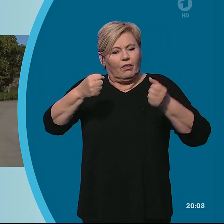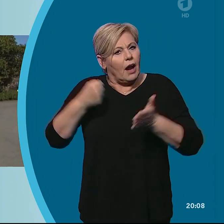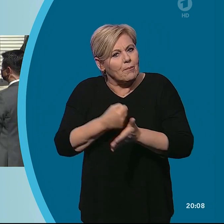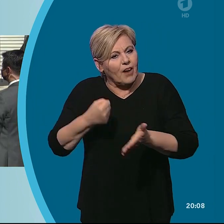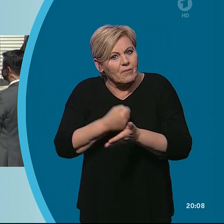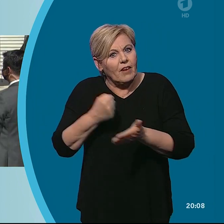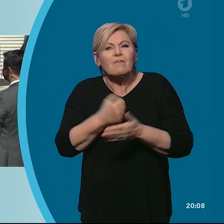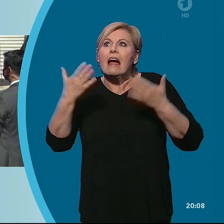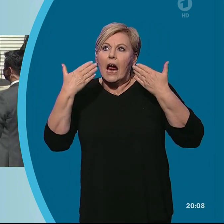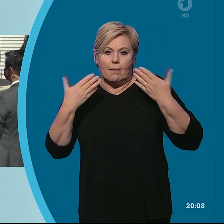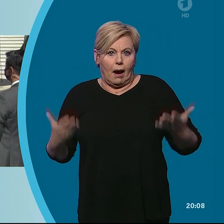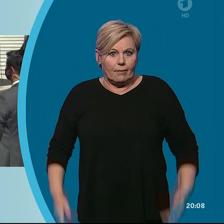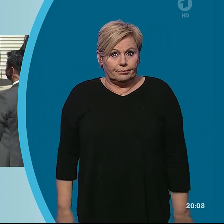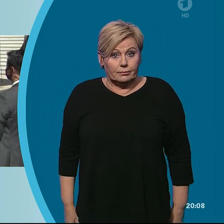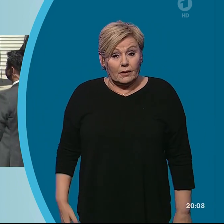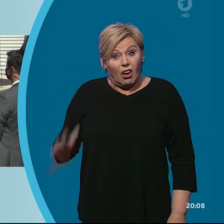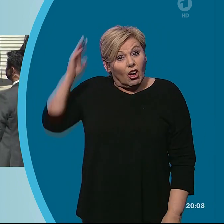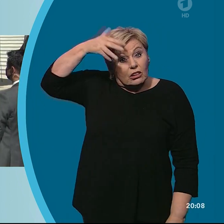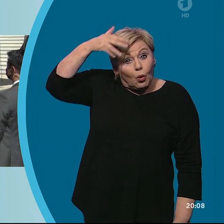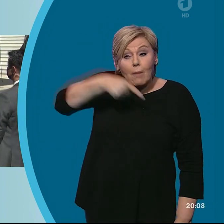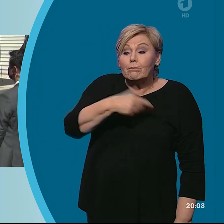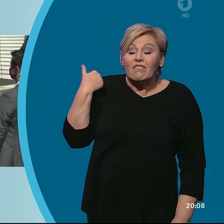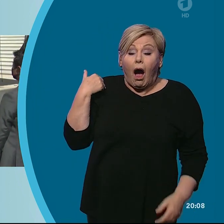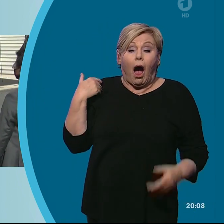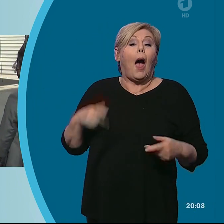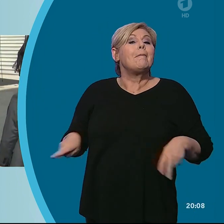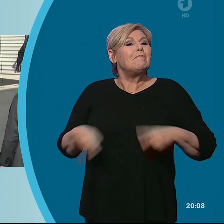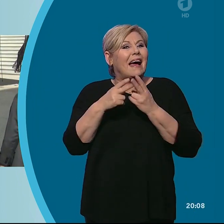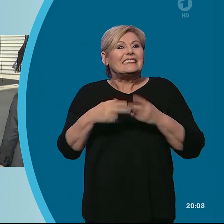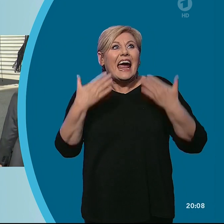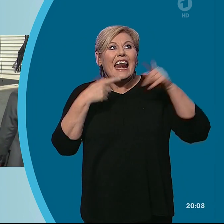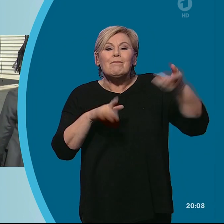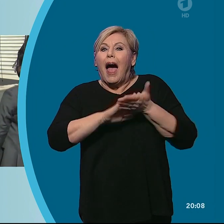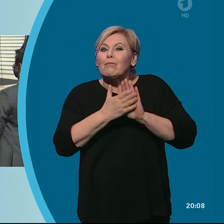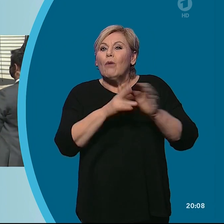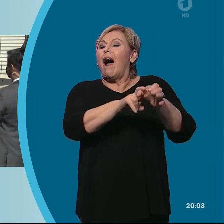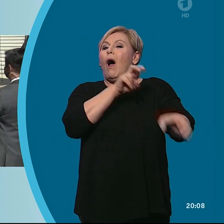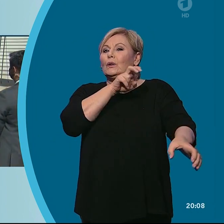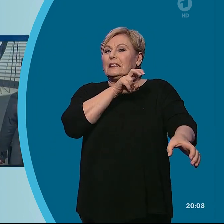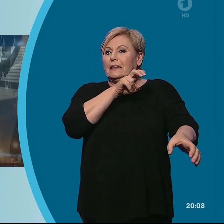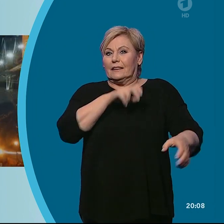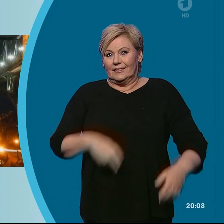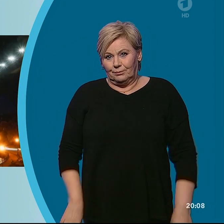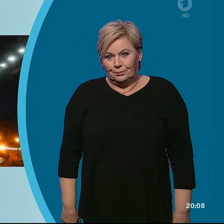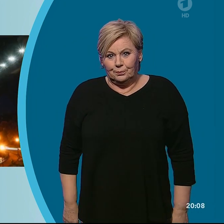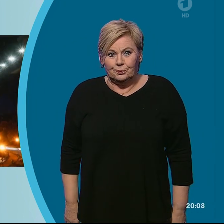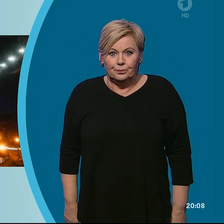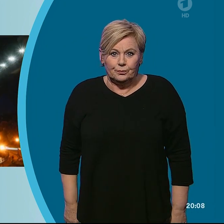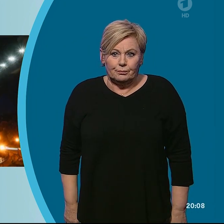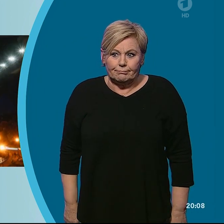Unter Bidens Vorgänger Trump waren die USA aus dem Pariser Klimaabkommen ausgetreten. Punkt 20